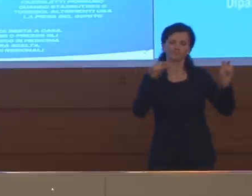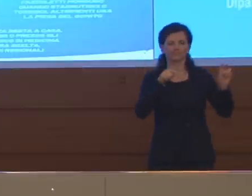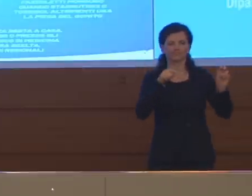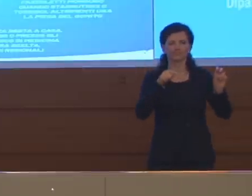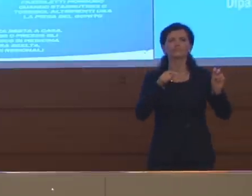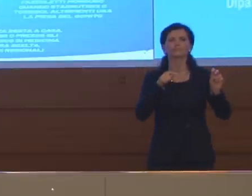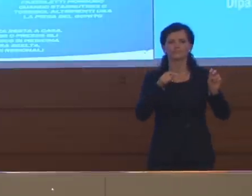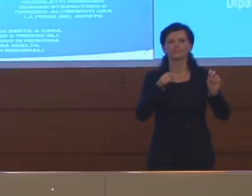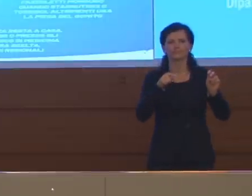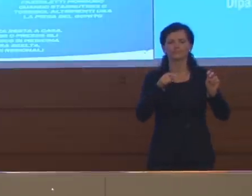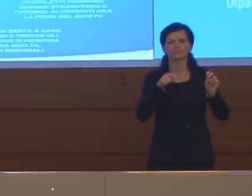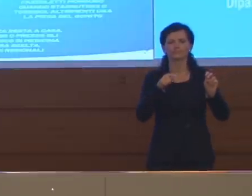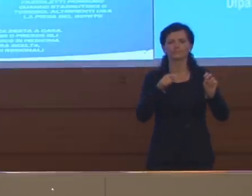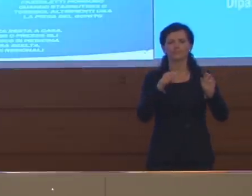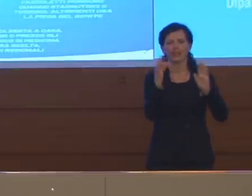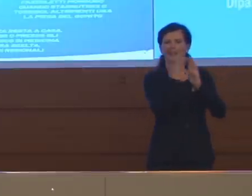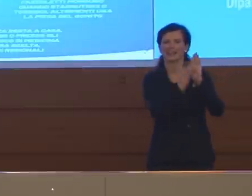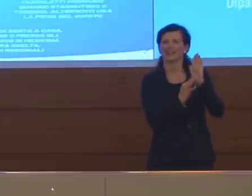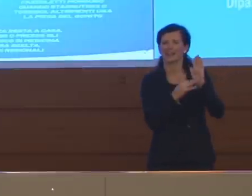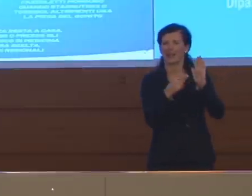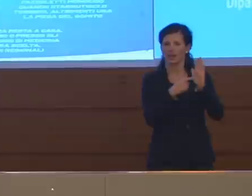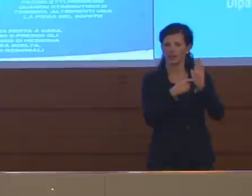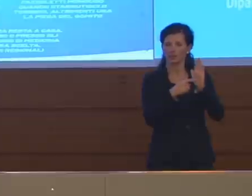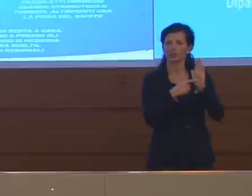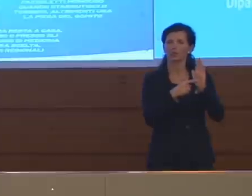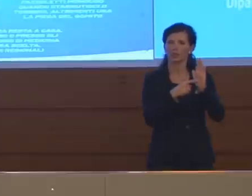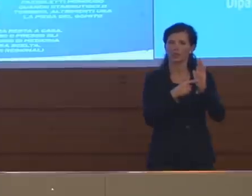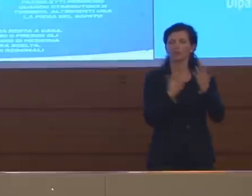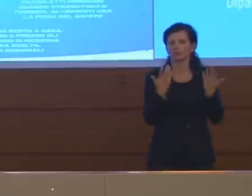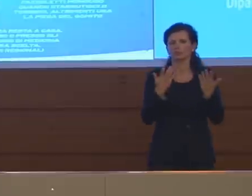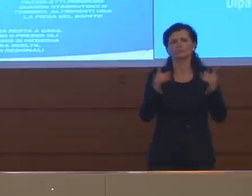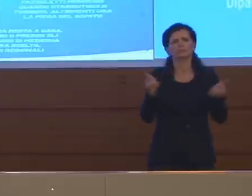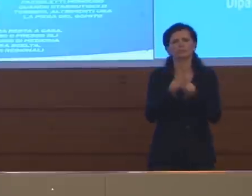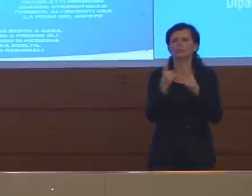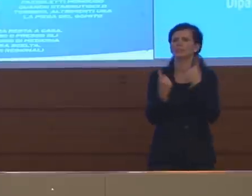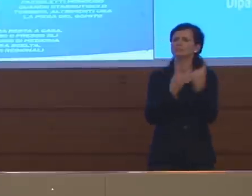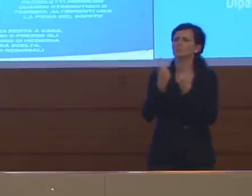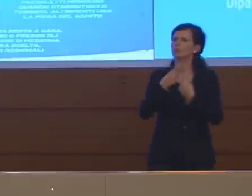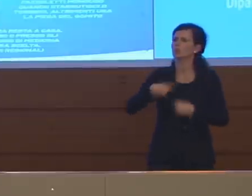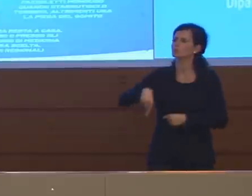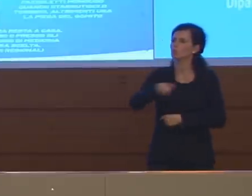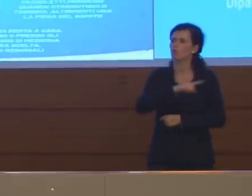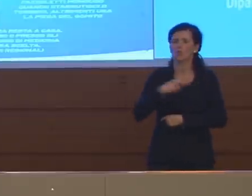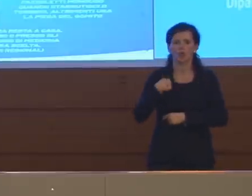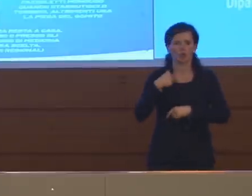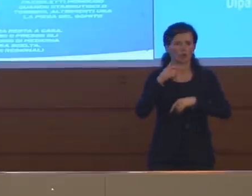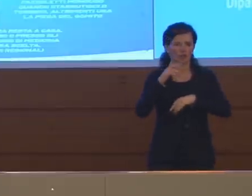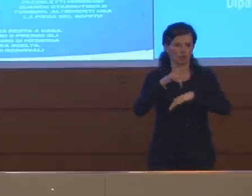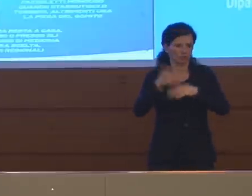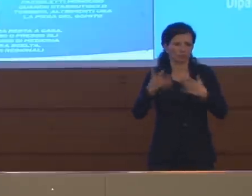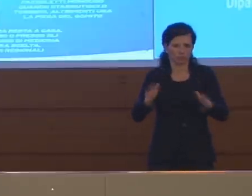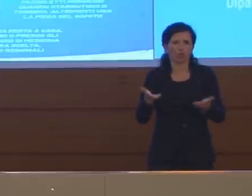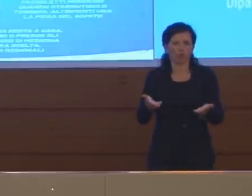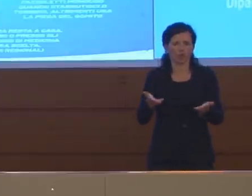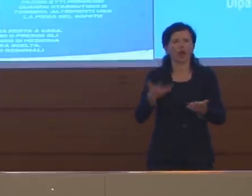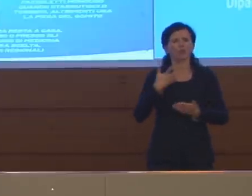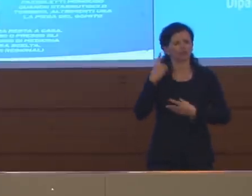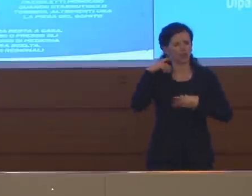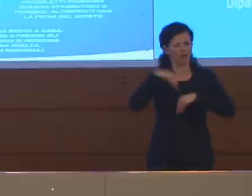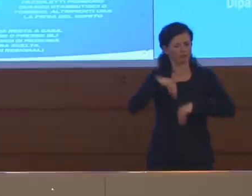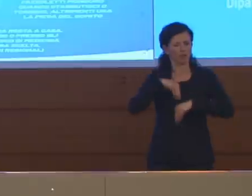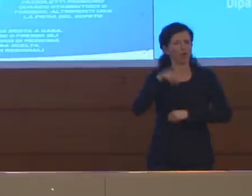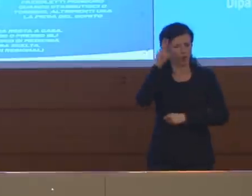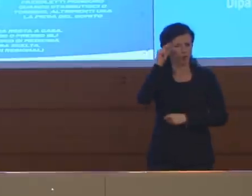condizioni o in quelle situazioni come quella in cui noi ci troviamo, in cui noi abbiamo delle conoscenze di base, ma in fase applicativa